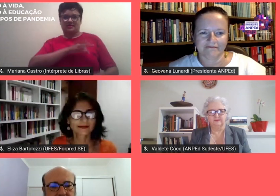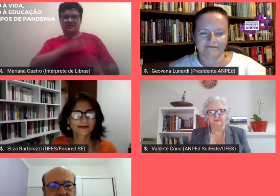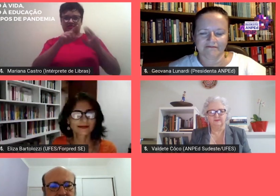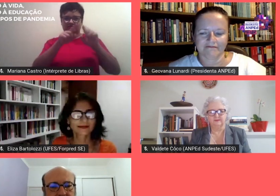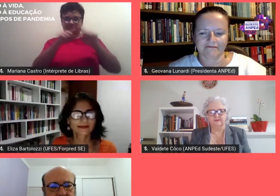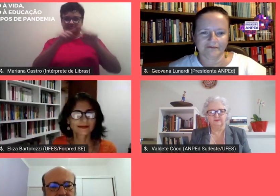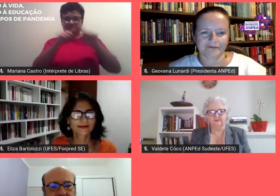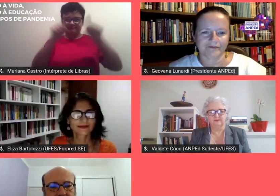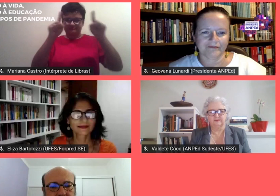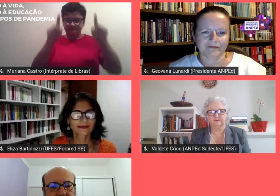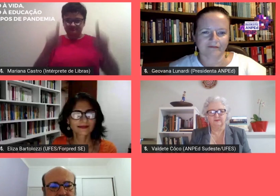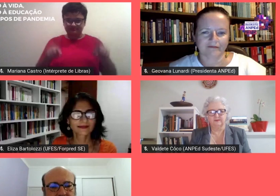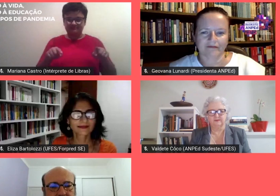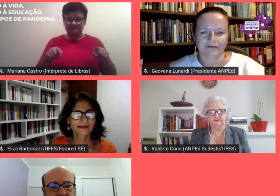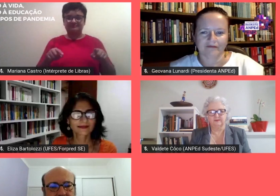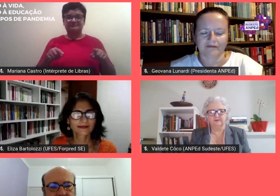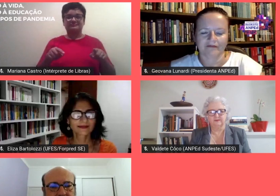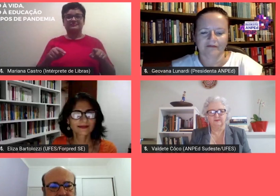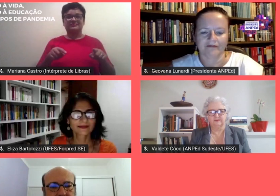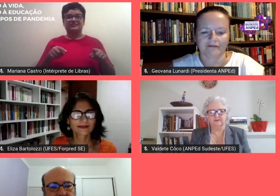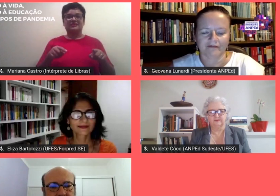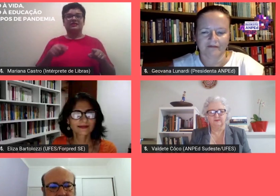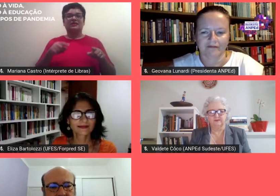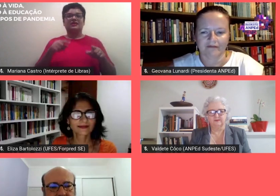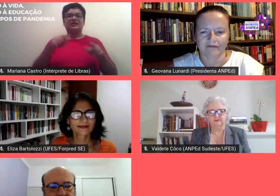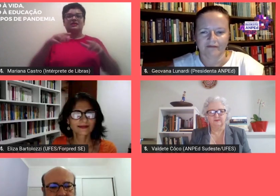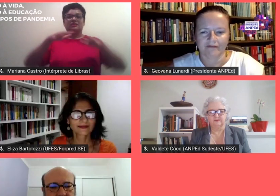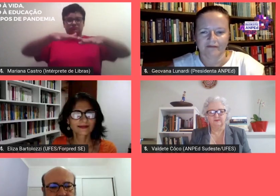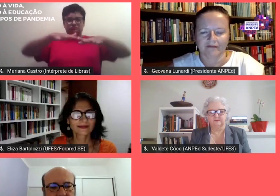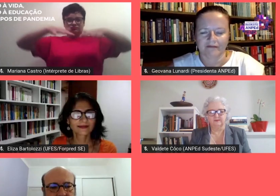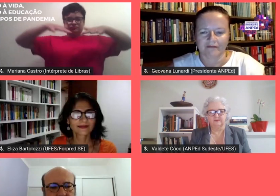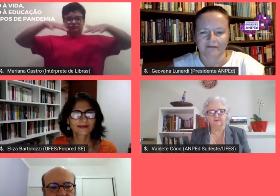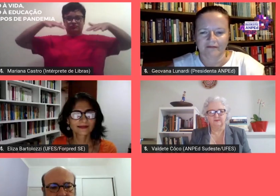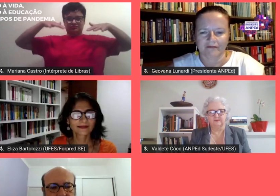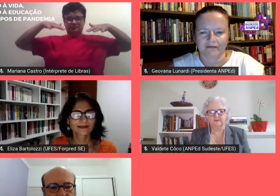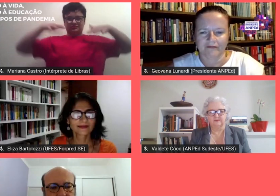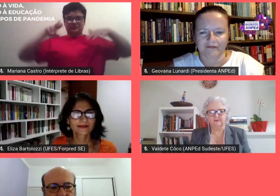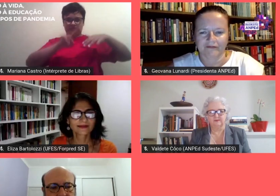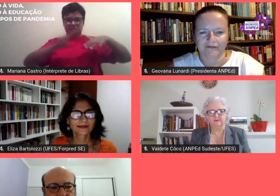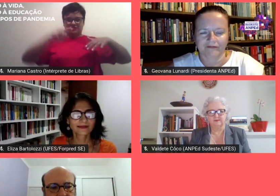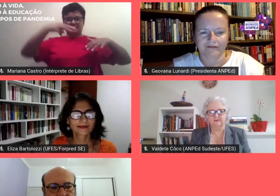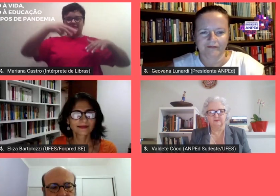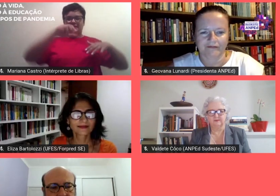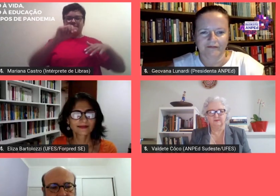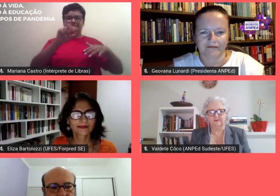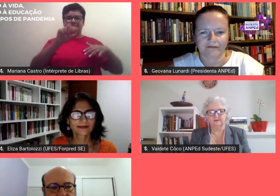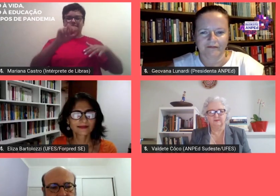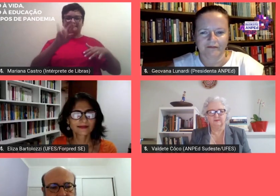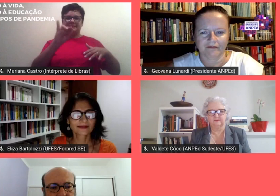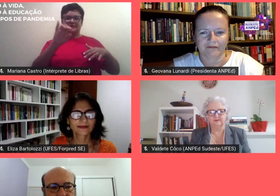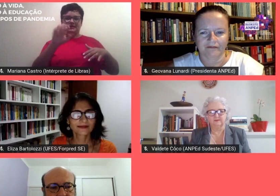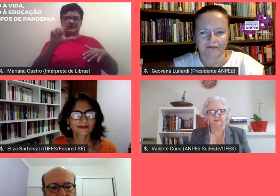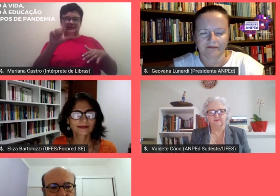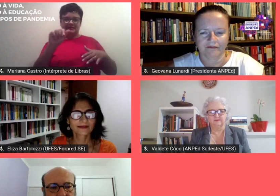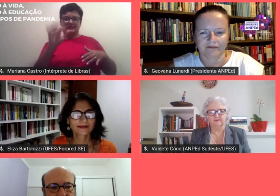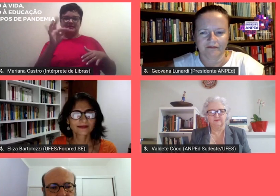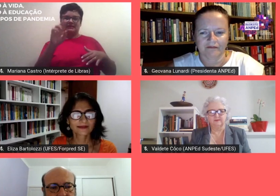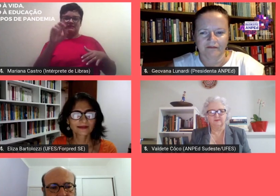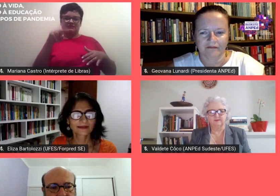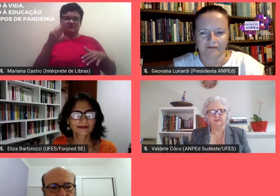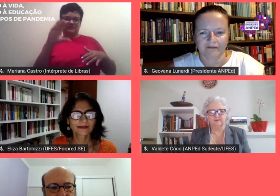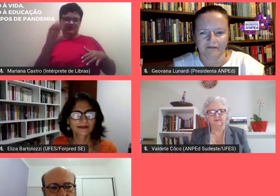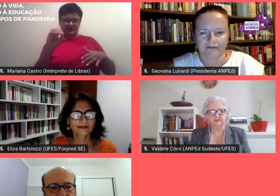e a concha Marielle Franco certamente seria espaço de encontros de música de